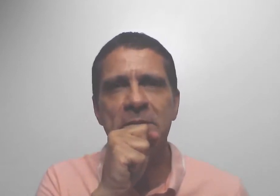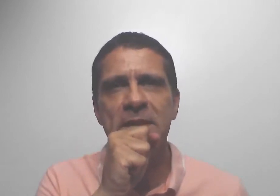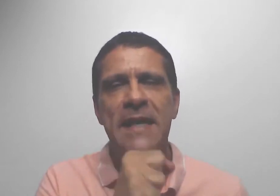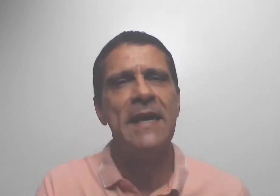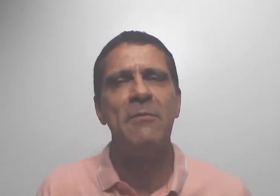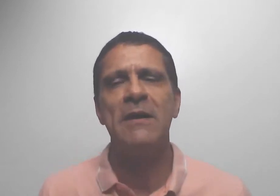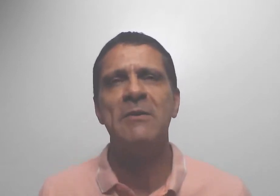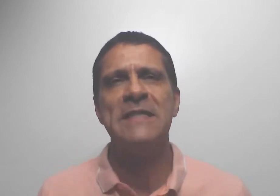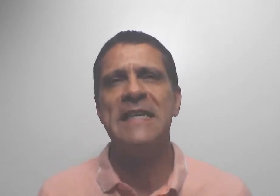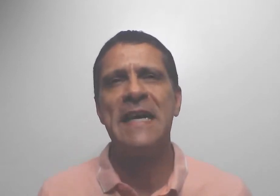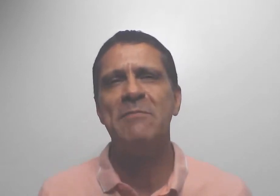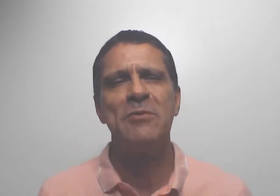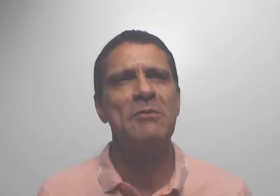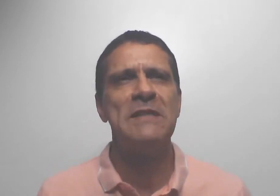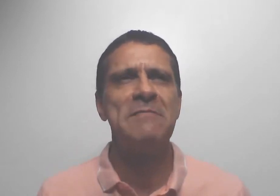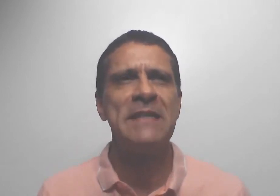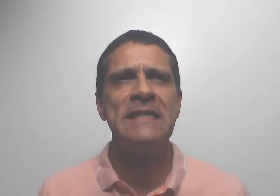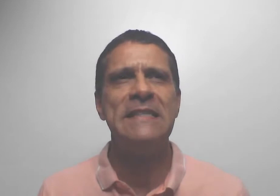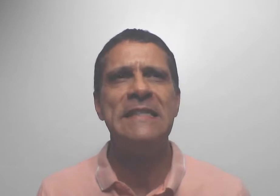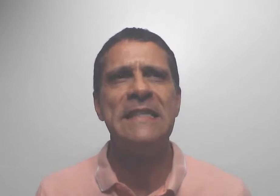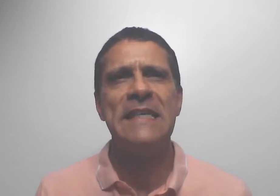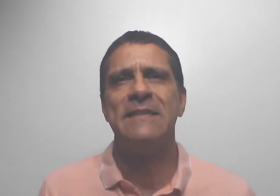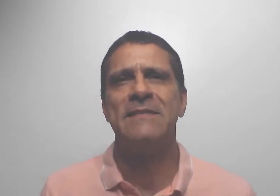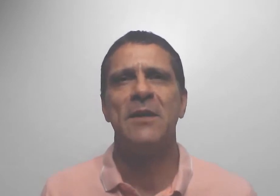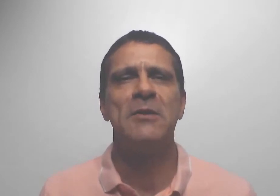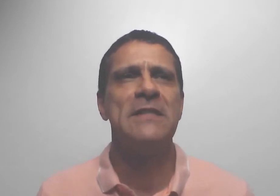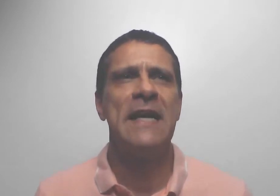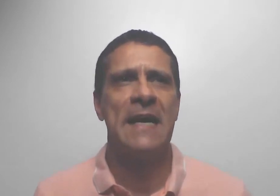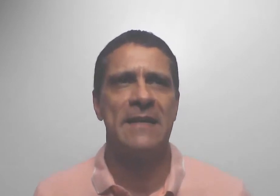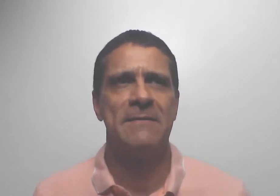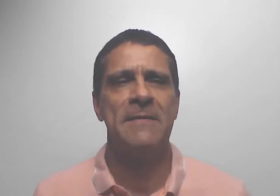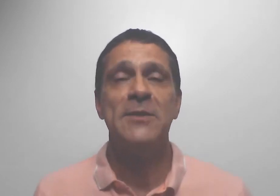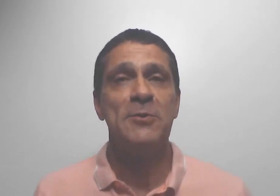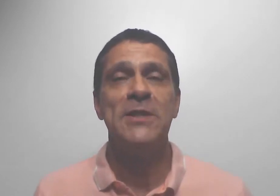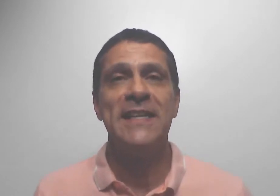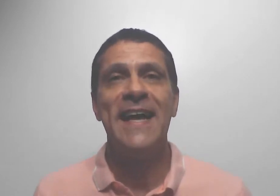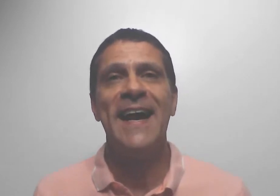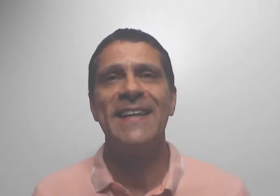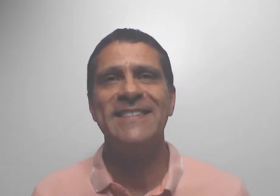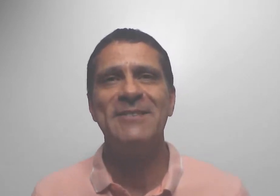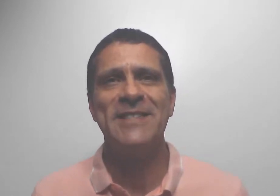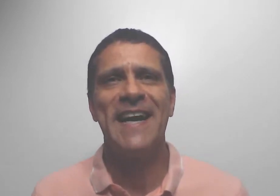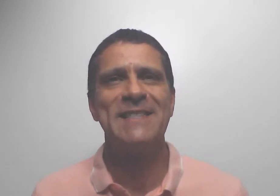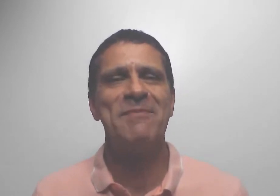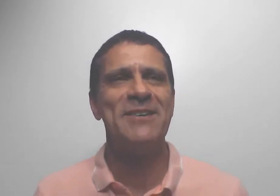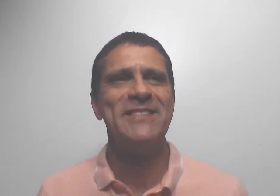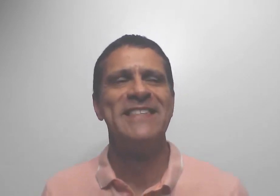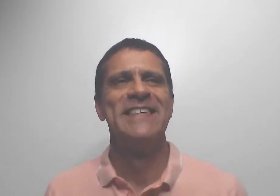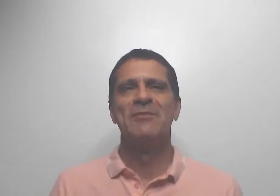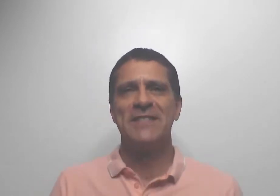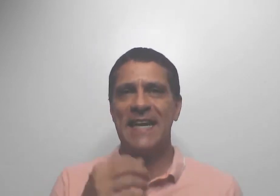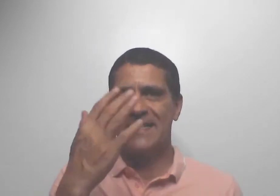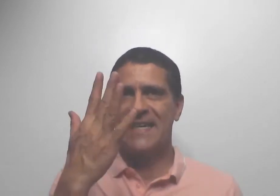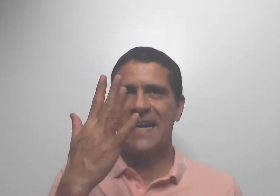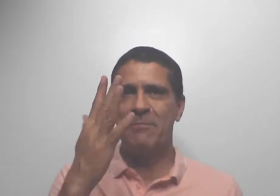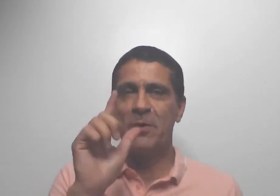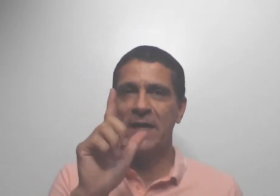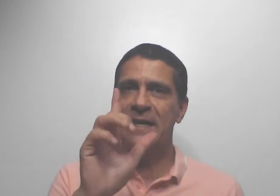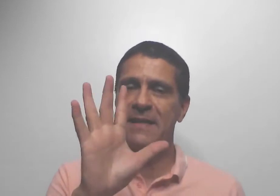mãos é uma coisa absolutamente extraordinária. Existe um jeito errado de usar as mãos. É você achar, porque